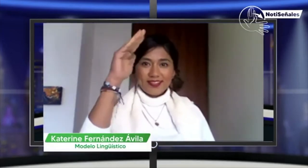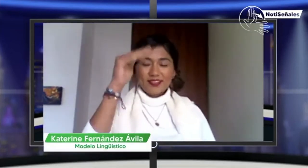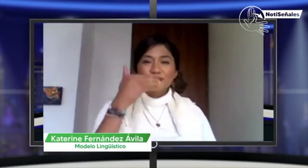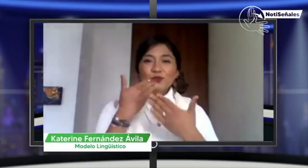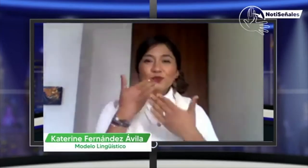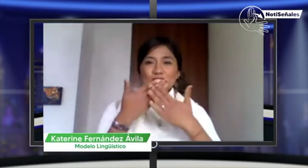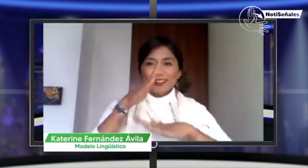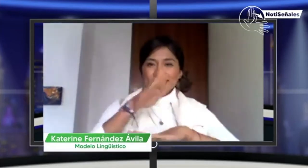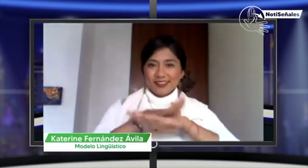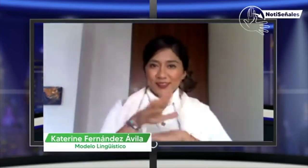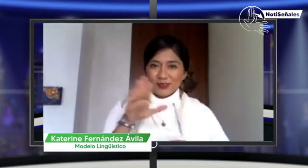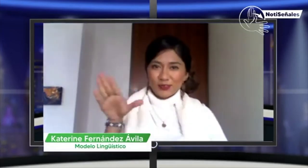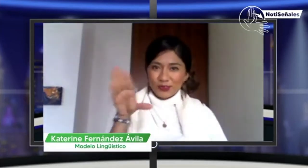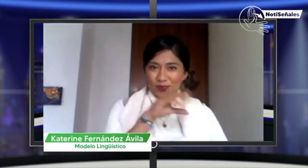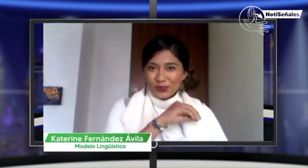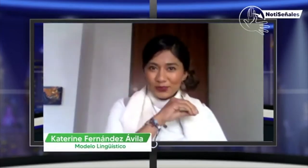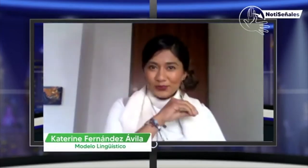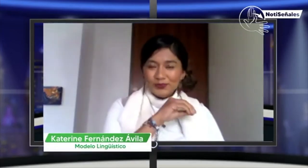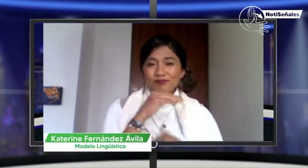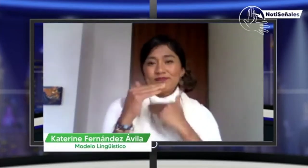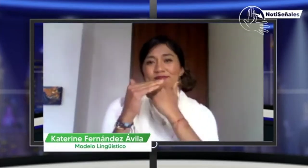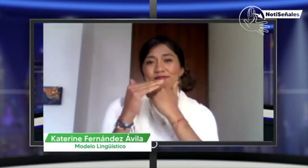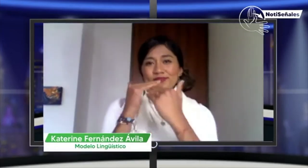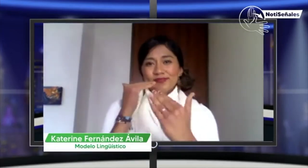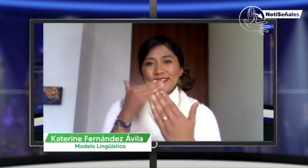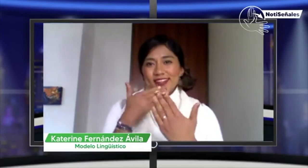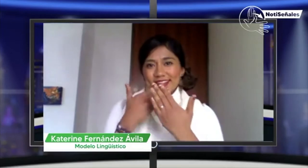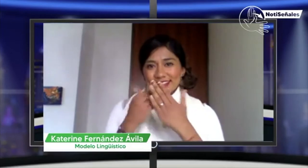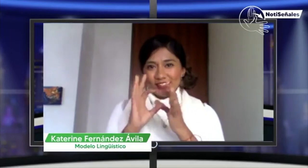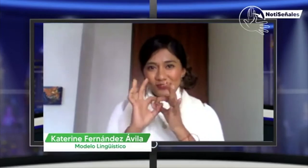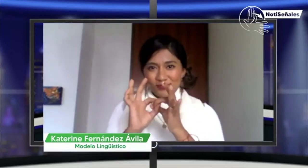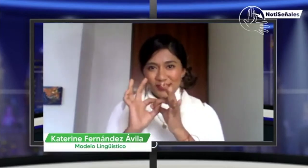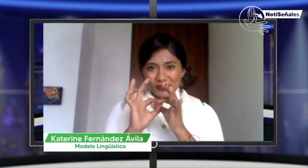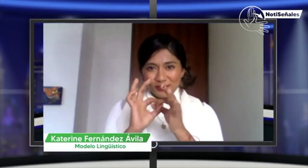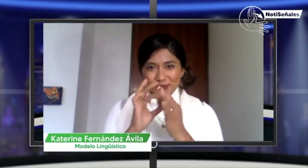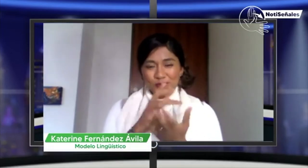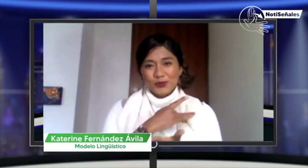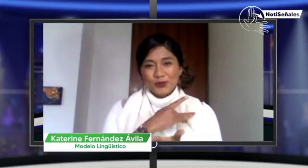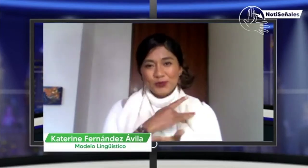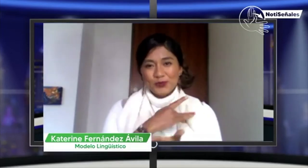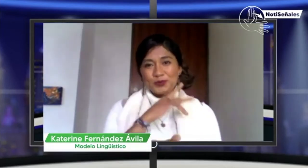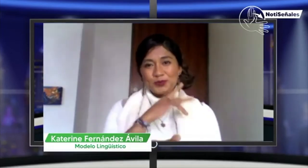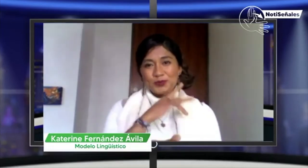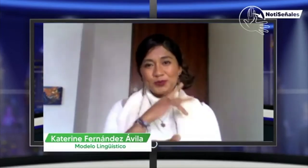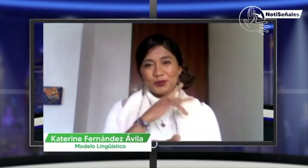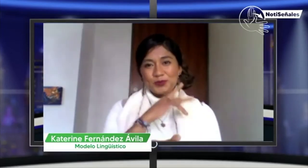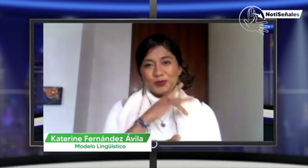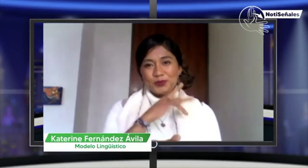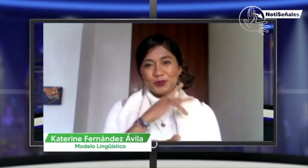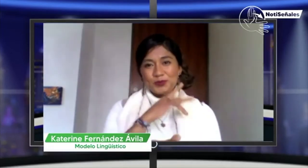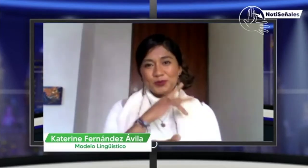Hola, muy buenas tardes a todos. Gracias por la invitación que FENASCOL me ha hecho.